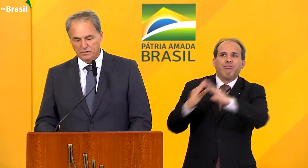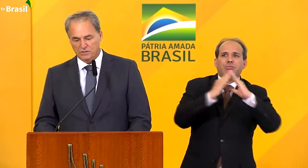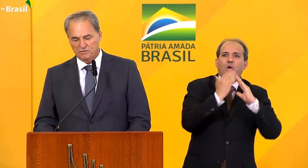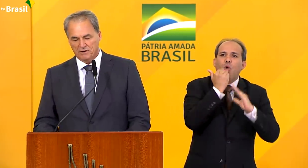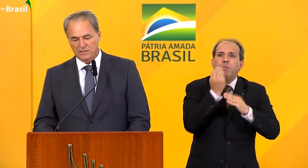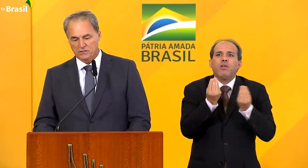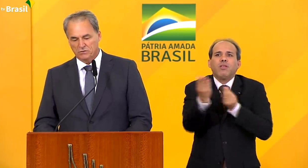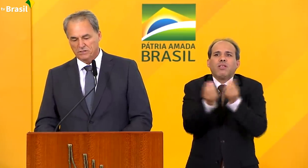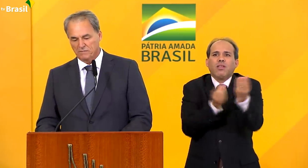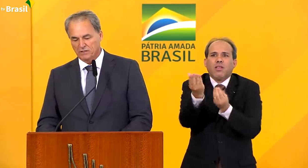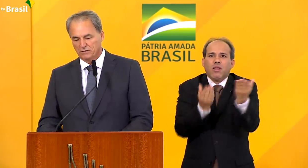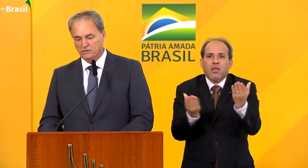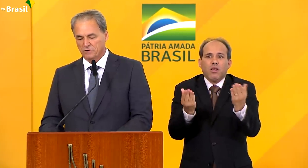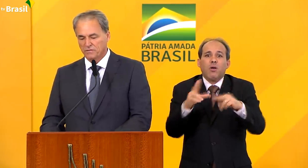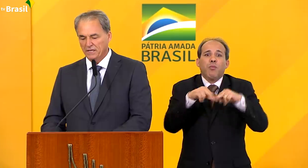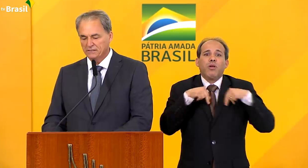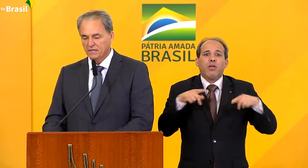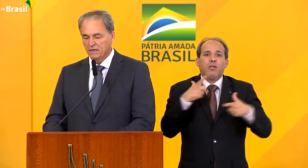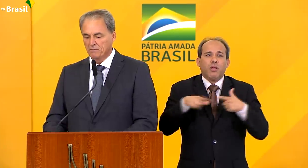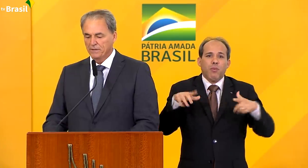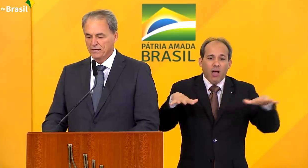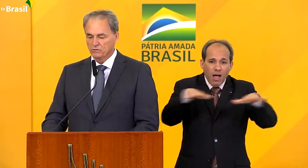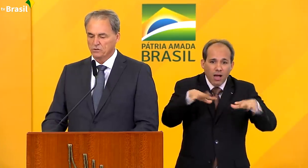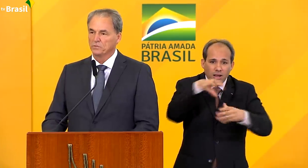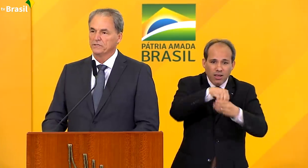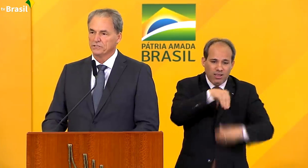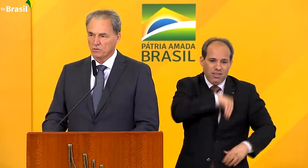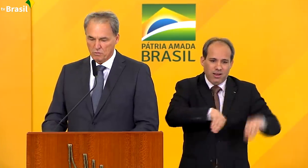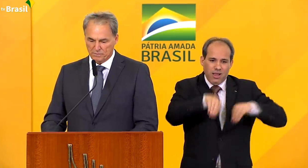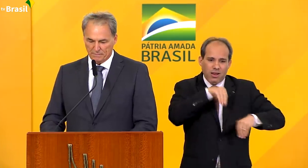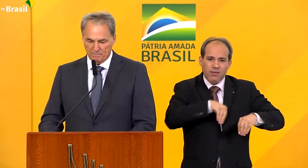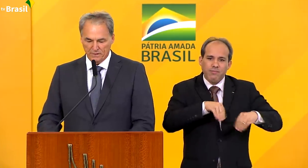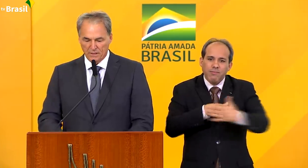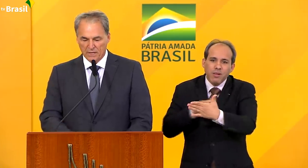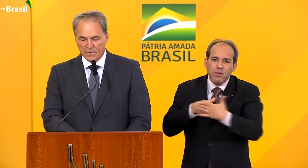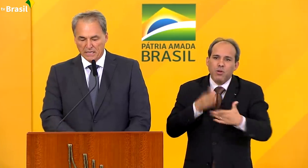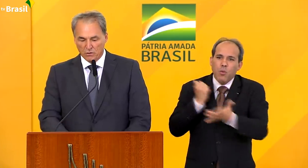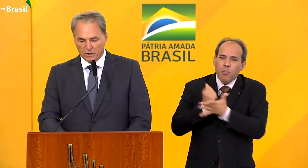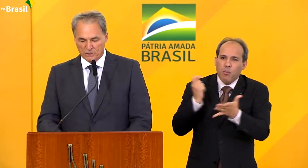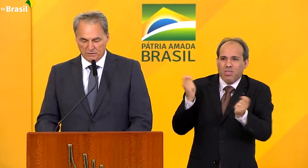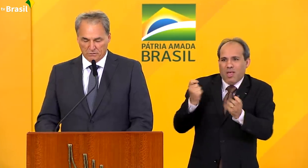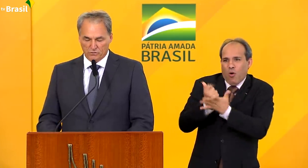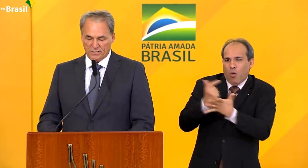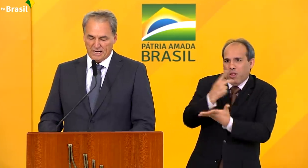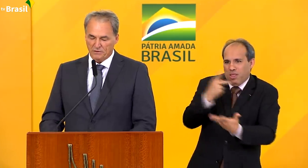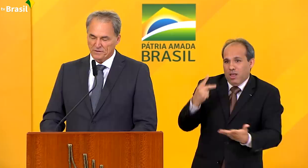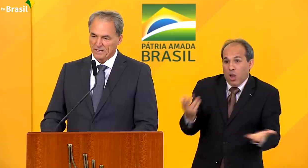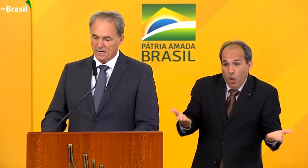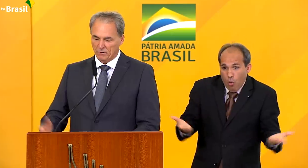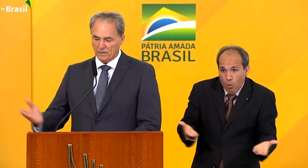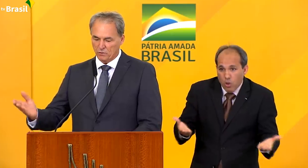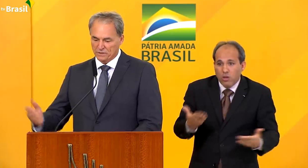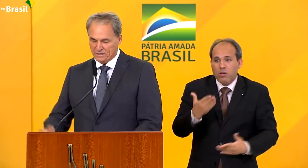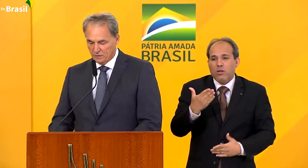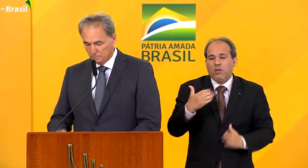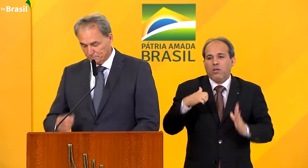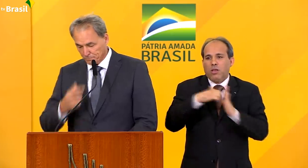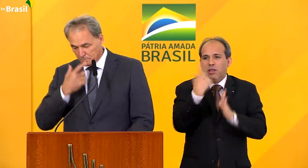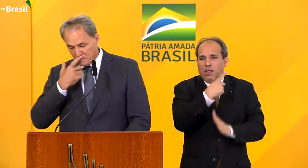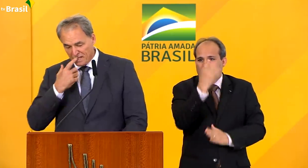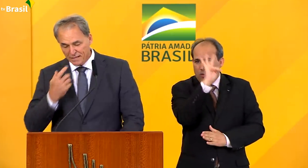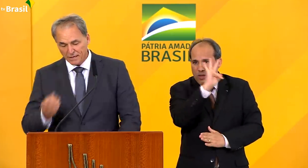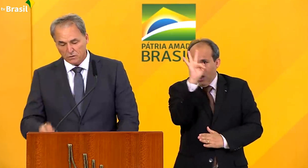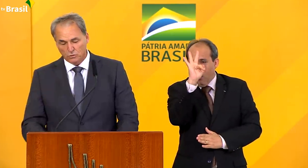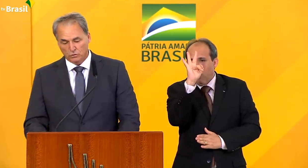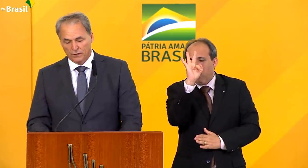impacta positivamente no orçamento das famílias, ampliando o seu poder de compra. E hoje, o Senado Federal, na Comissão